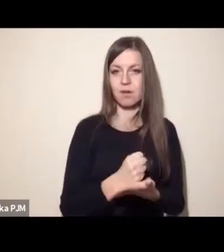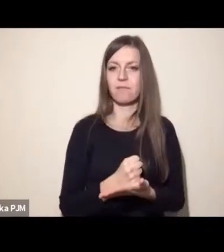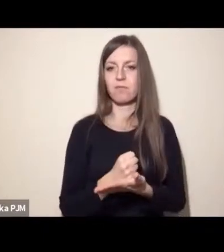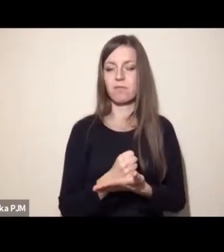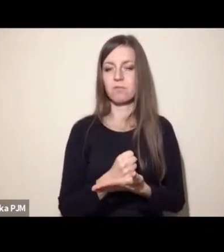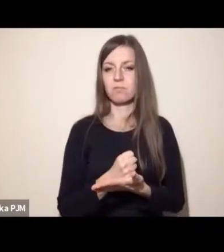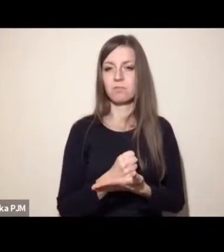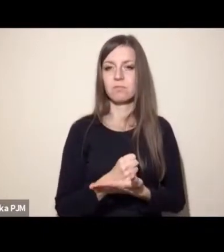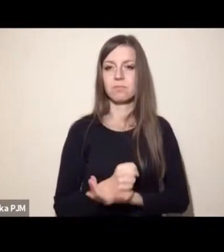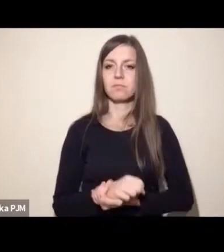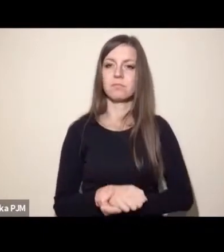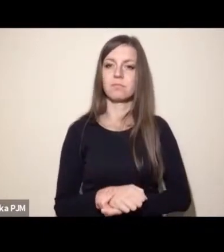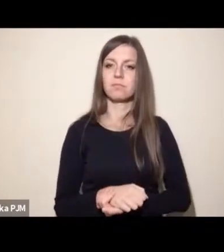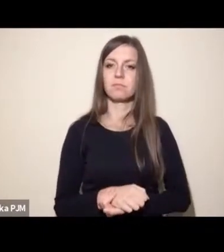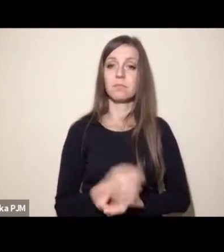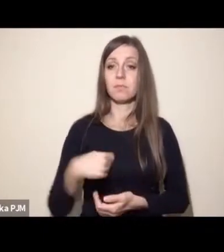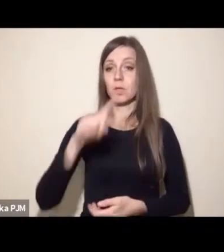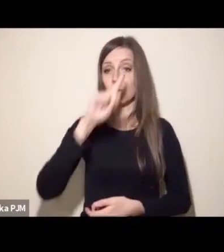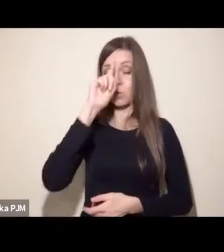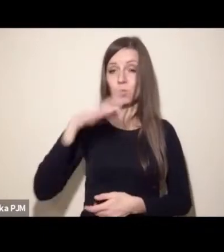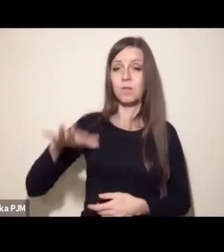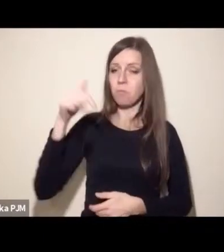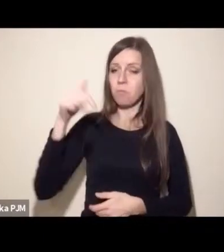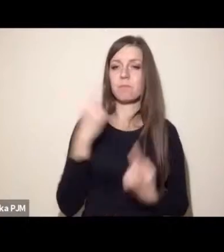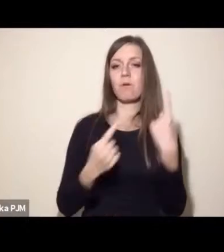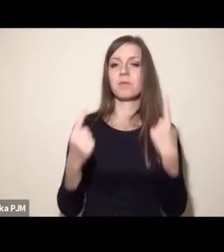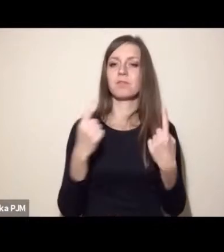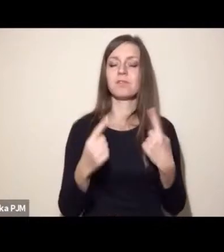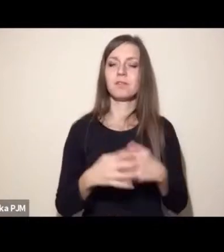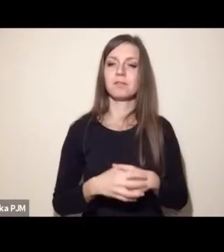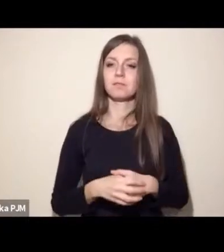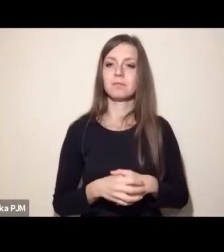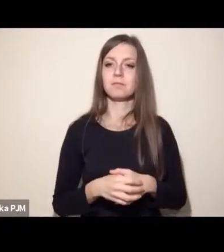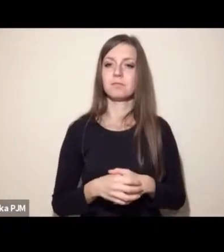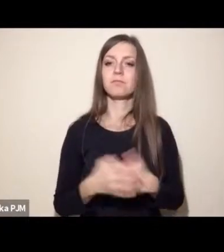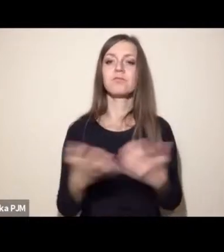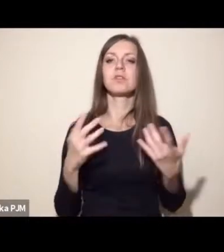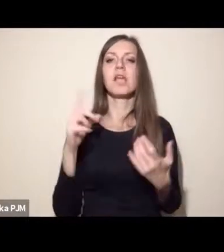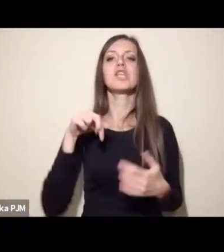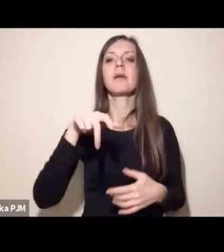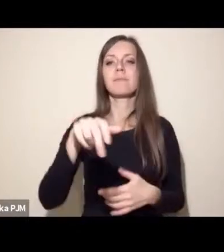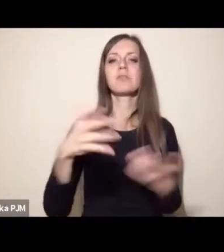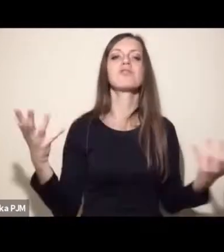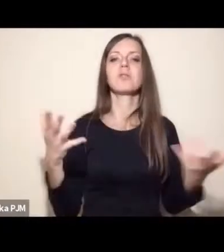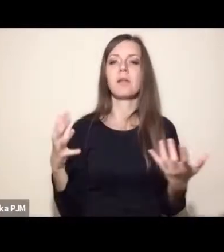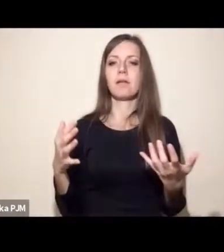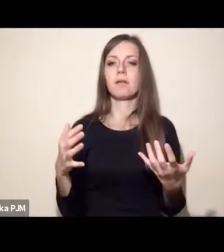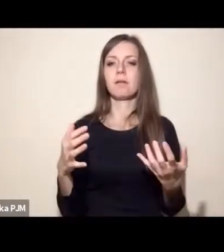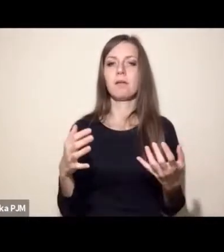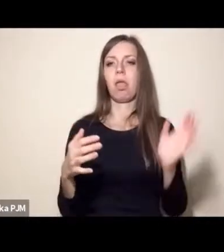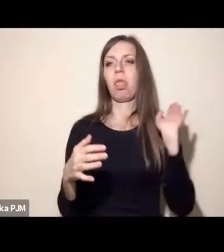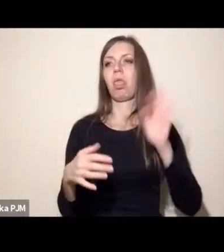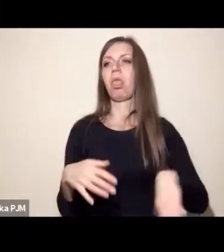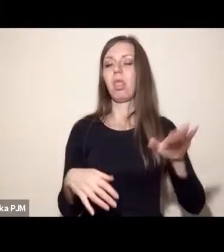powinniśmy zastanowić jako społeczeństwo, gdzie idziemy, czy idziemy rzeczywiście do tyłu, w stronę tego